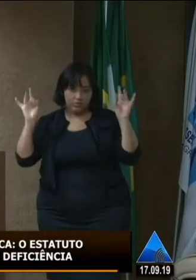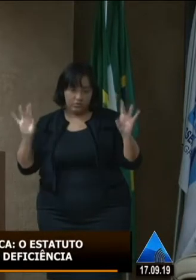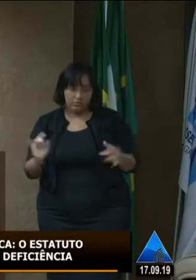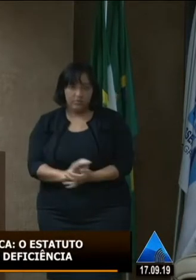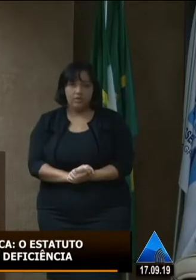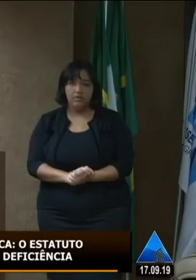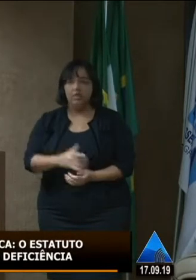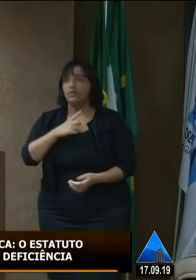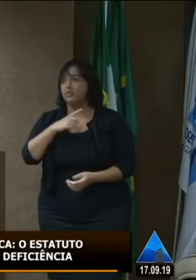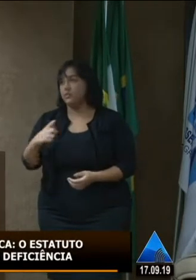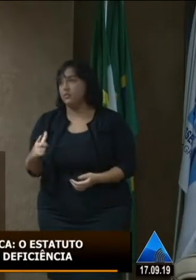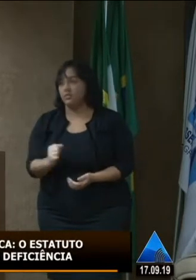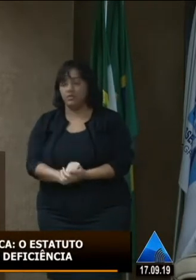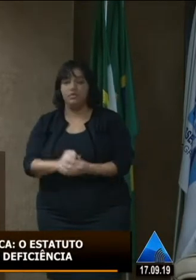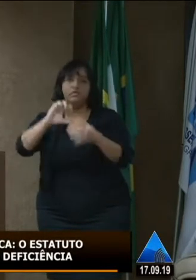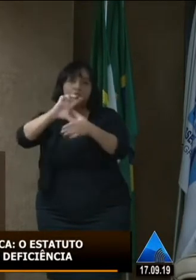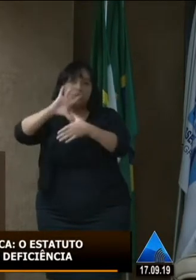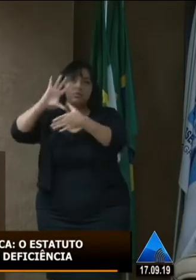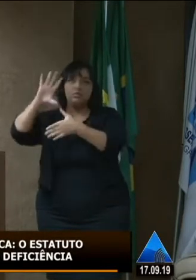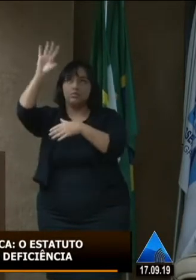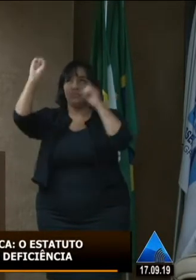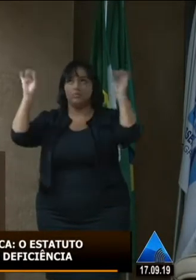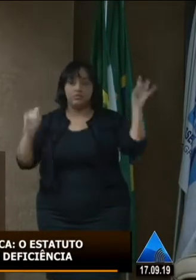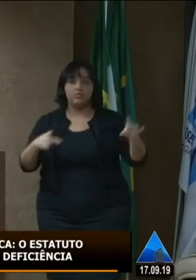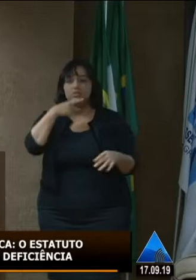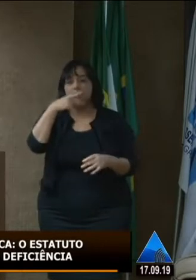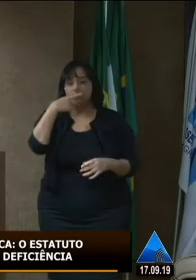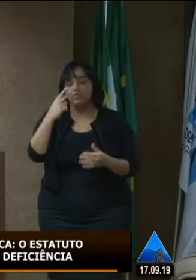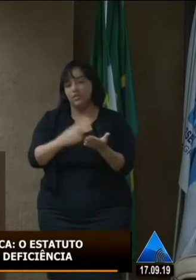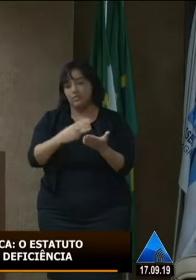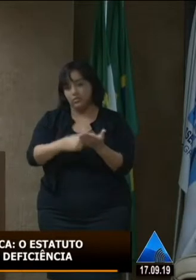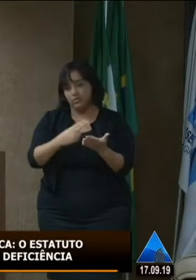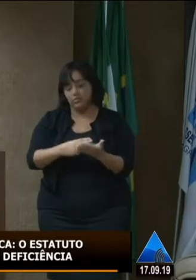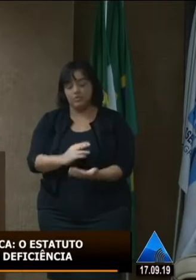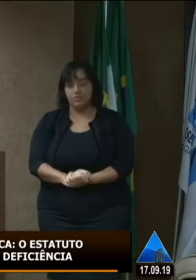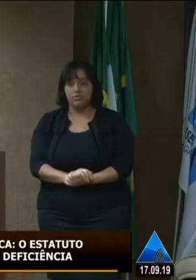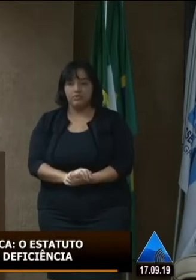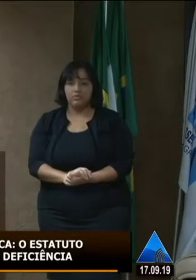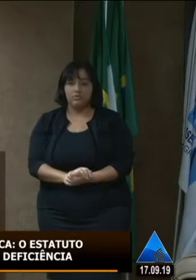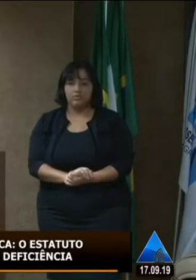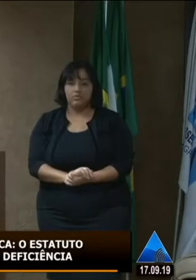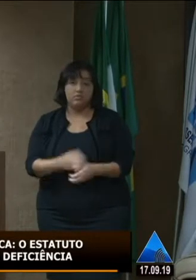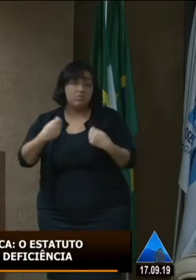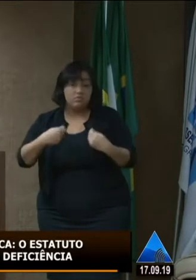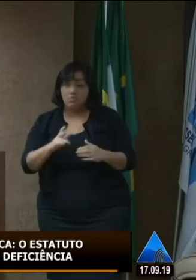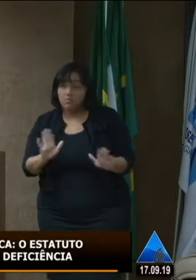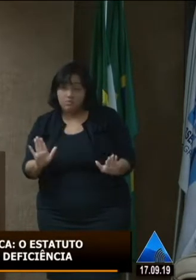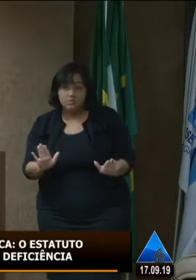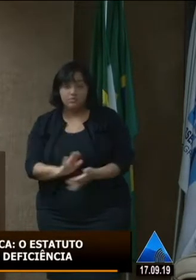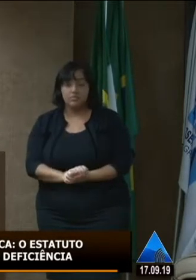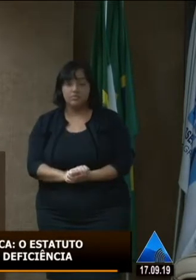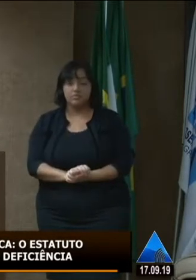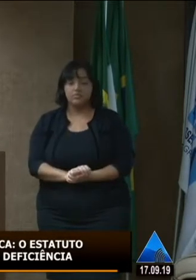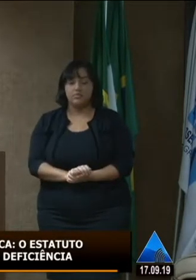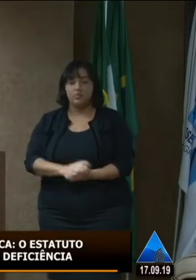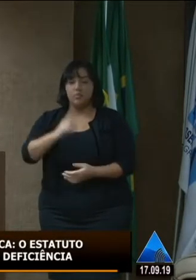toda cidade estar falando e fazendo lei pra atendimento prioritário a partir do momento